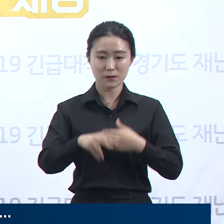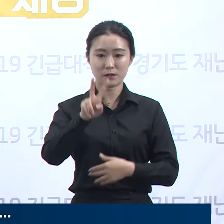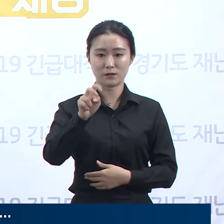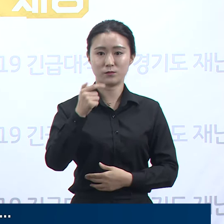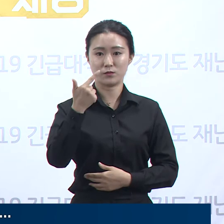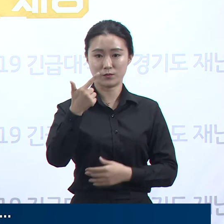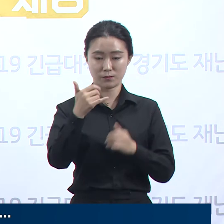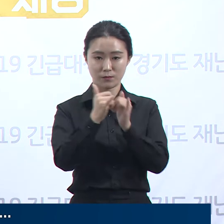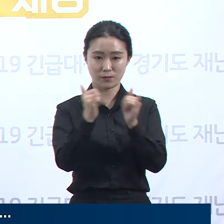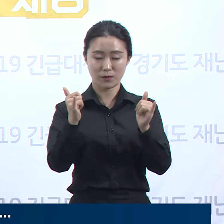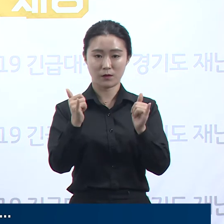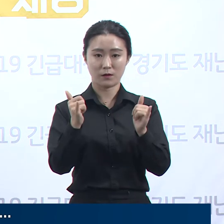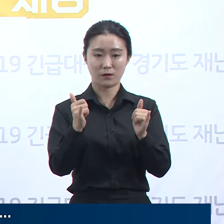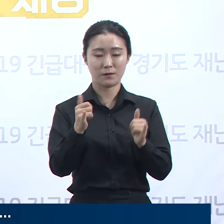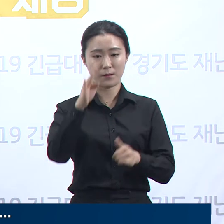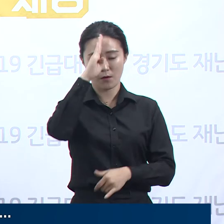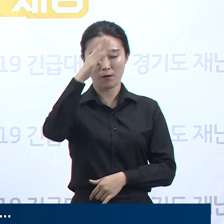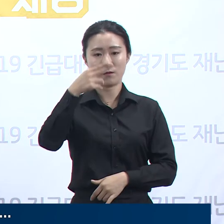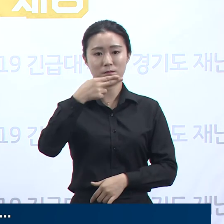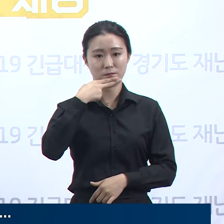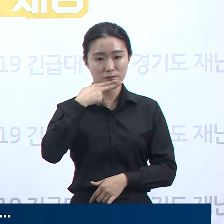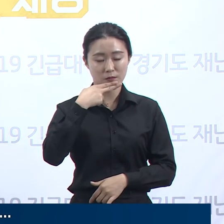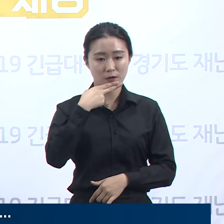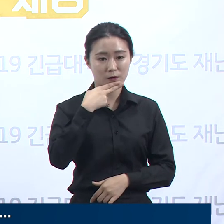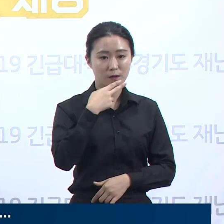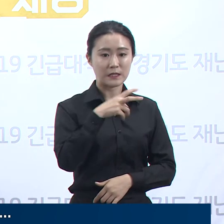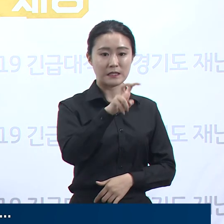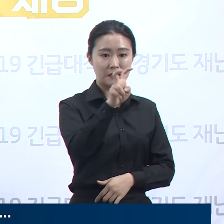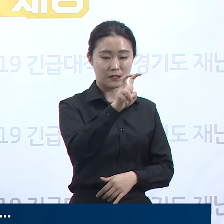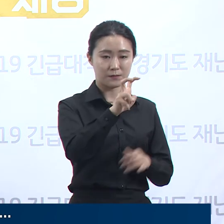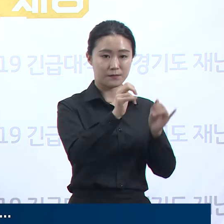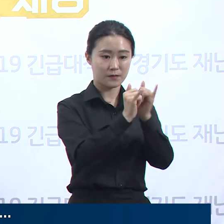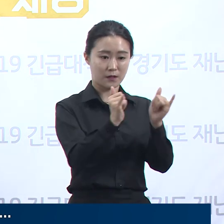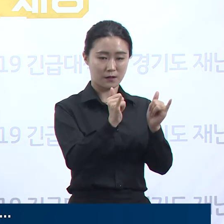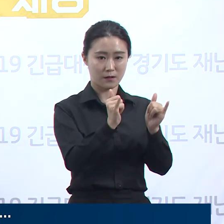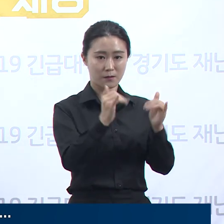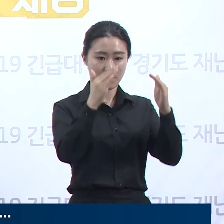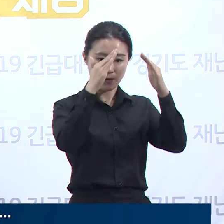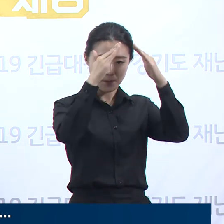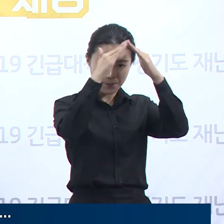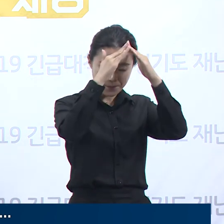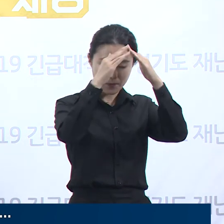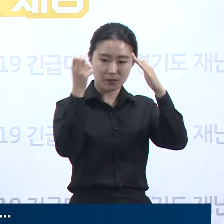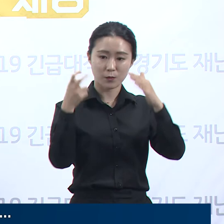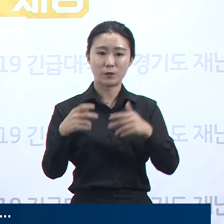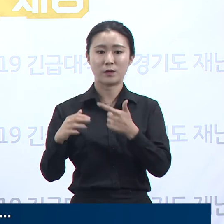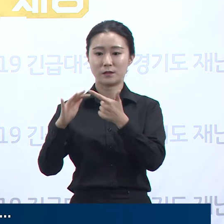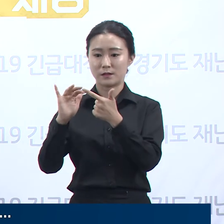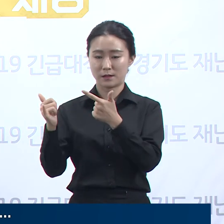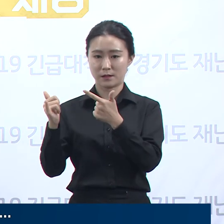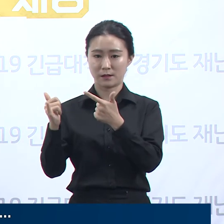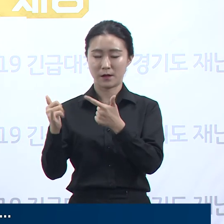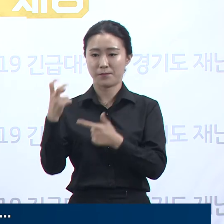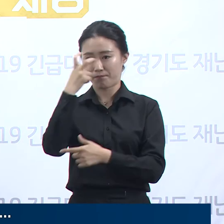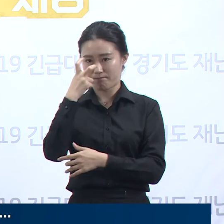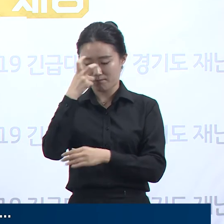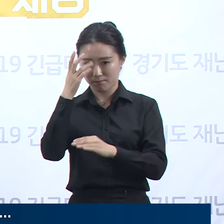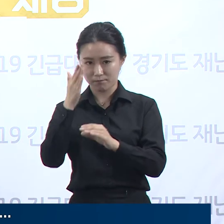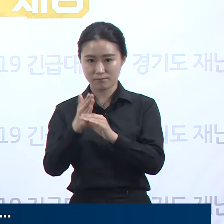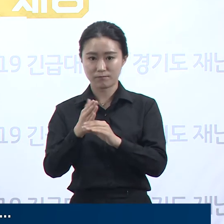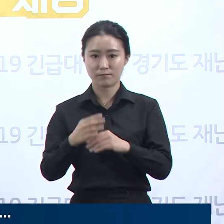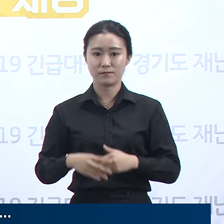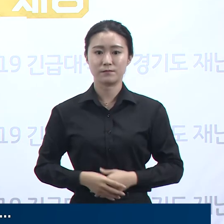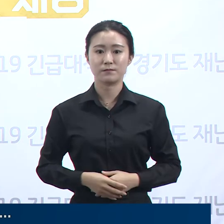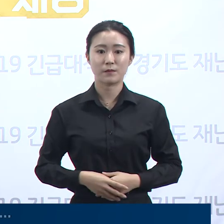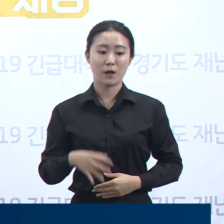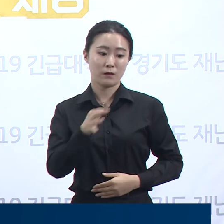자가격리 조치하고 6명은 능동감시 중으로 상황을 지속 모니터링 중입니다. 부천시 남부교회